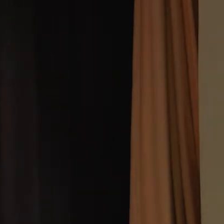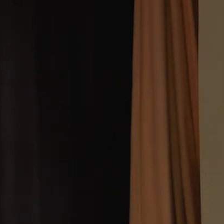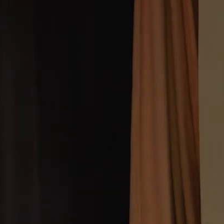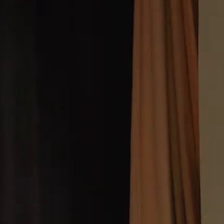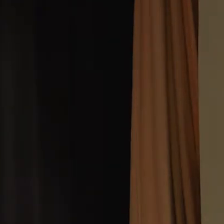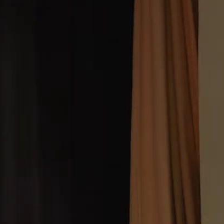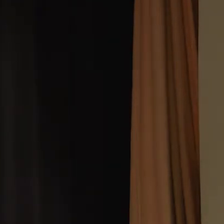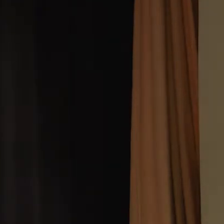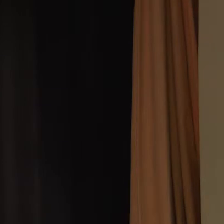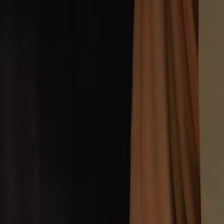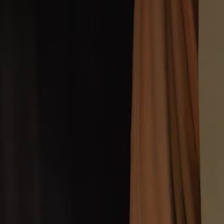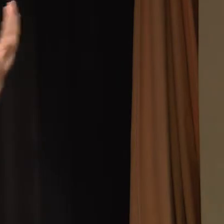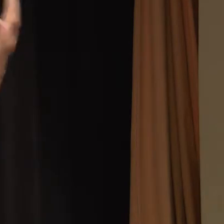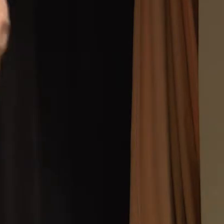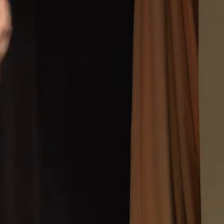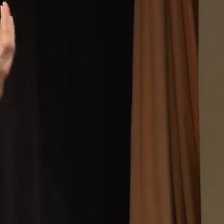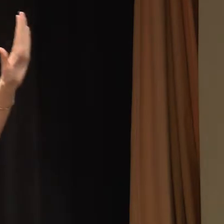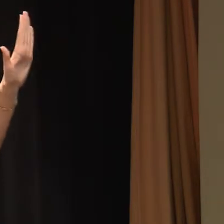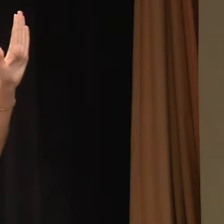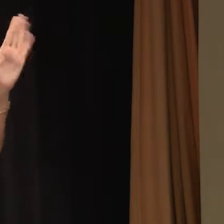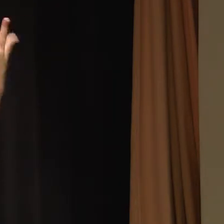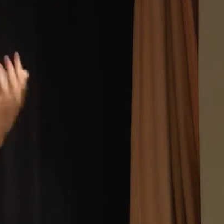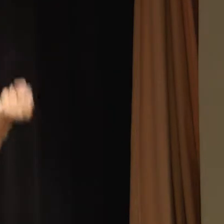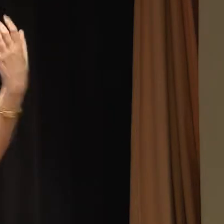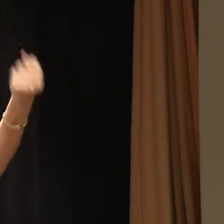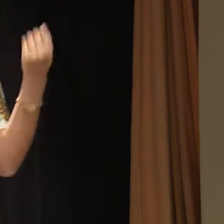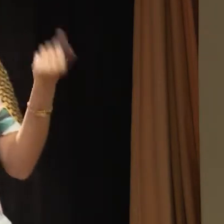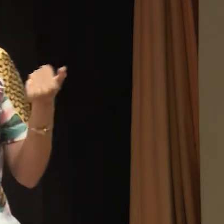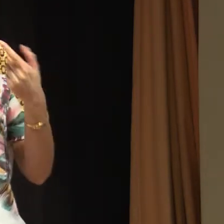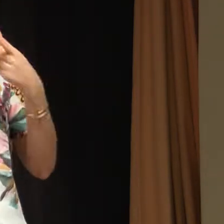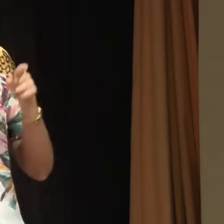que eles enxergam a língua de sinais, né, de primeiro parece que aceitam,